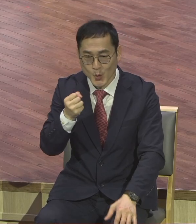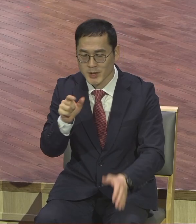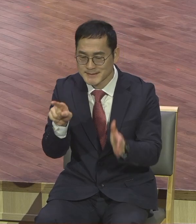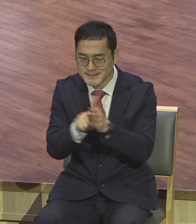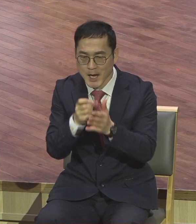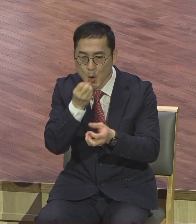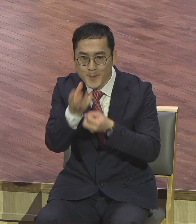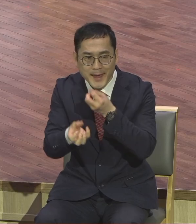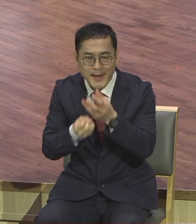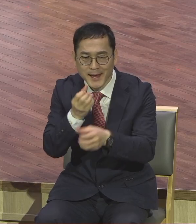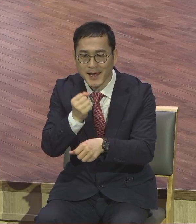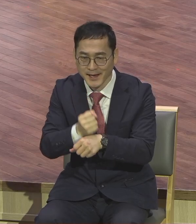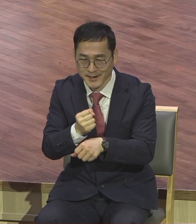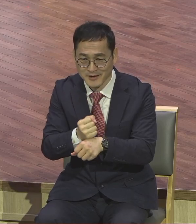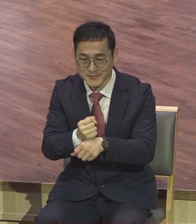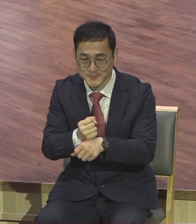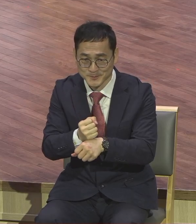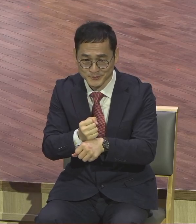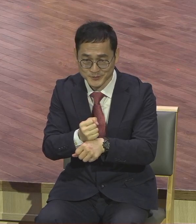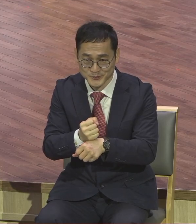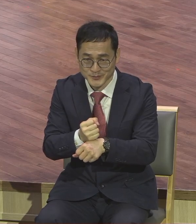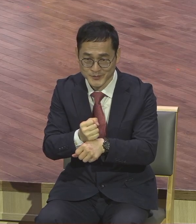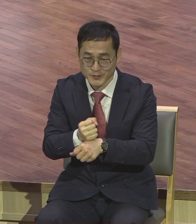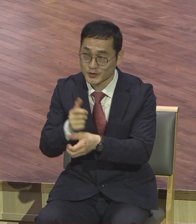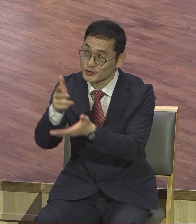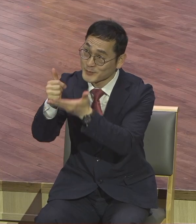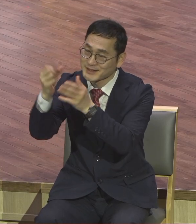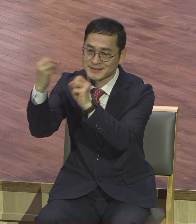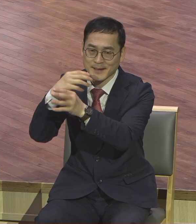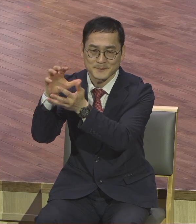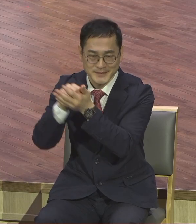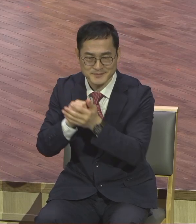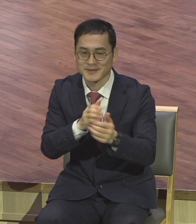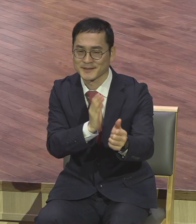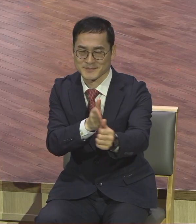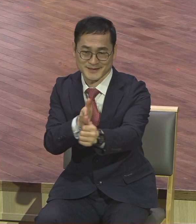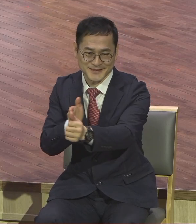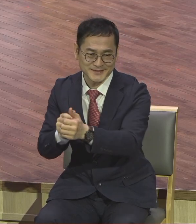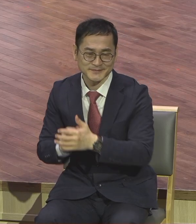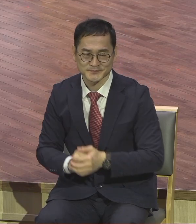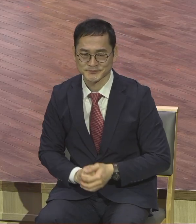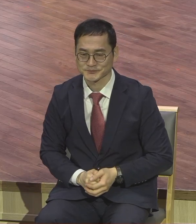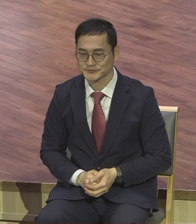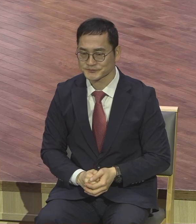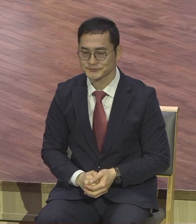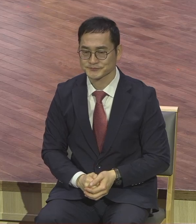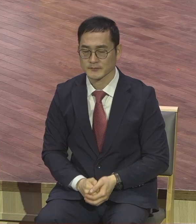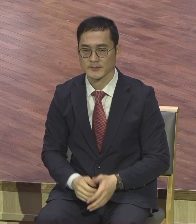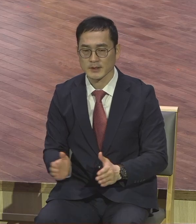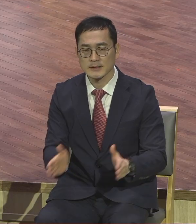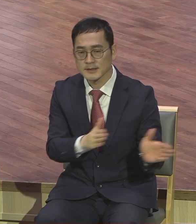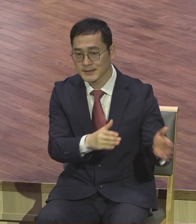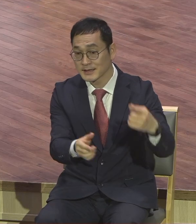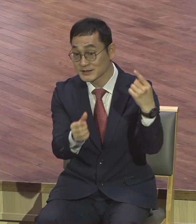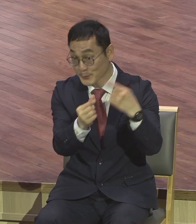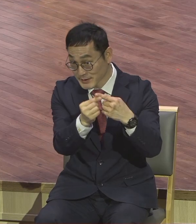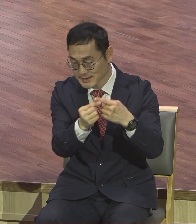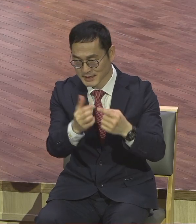서류 여러분께서 이 응답 받으시기 바랍니다. 그럼 첫째로 충성된 헌신자입니다. 예수님의 제자들 중